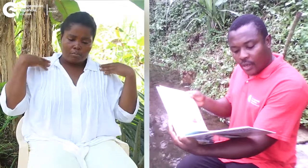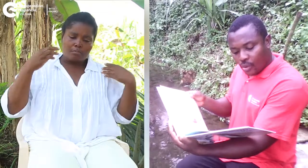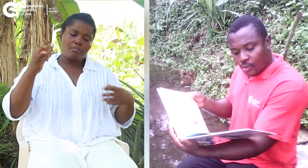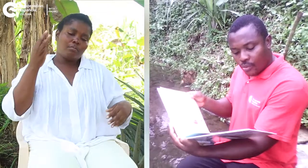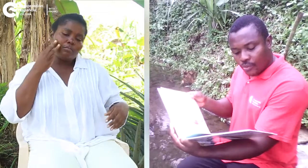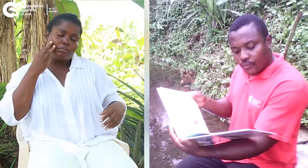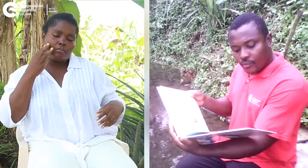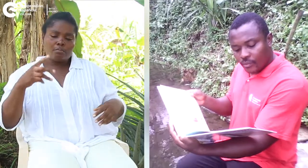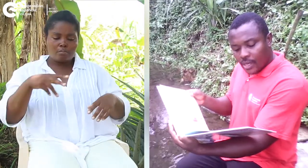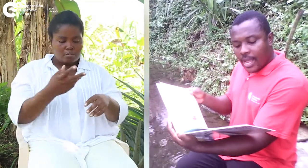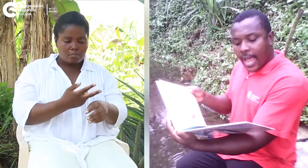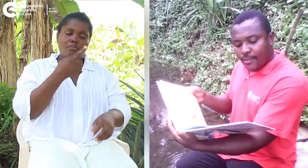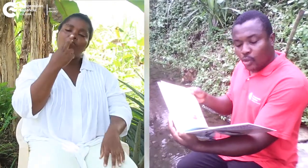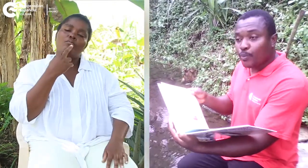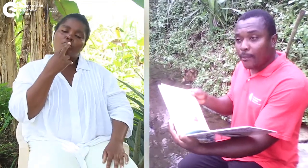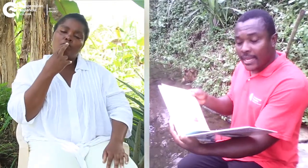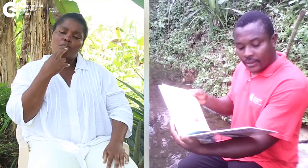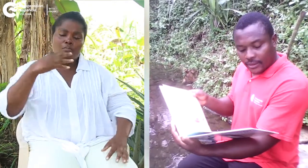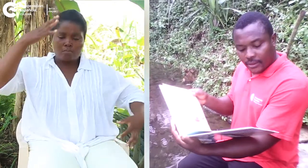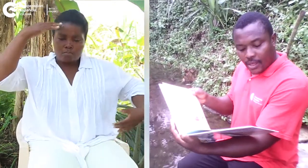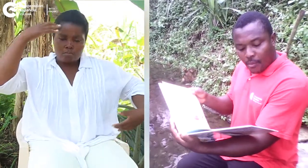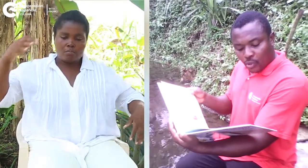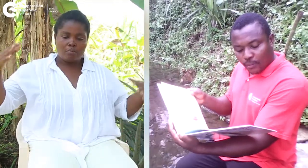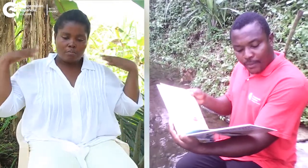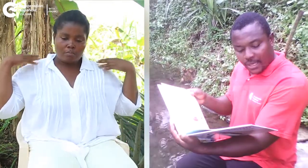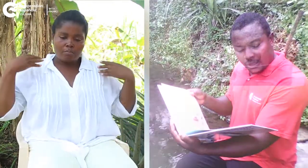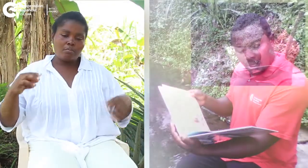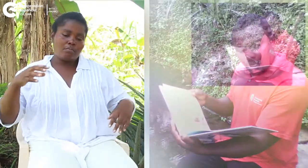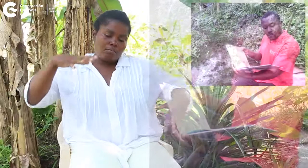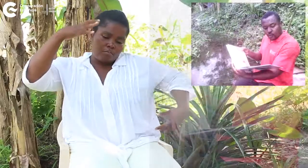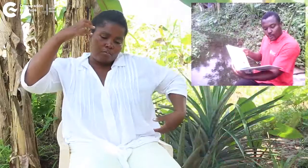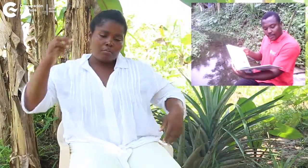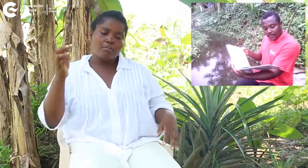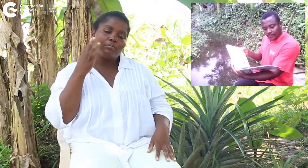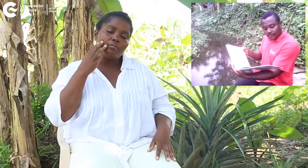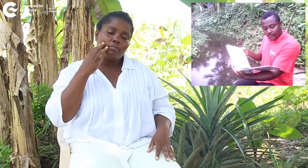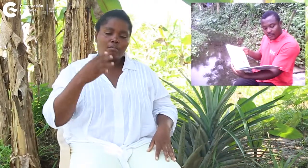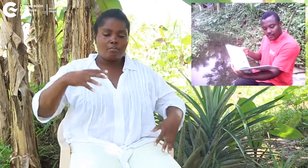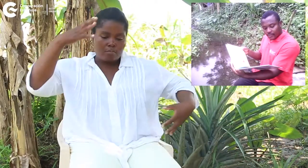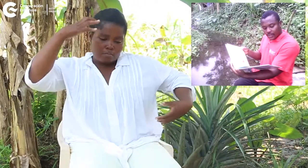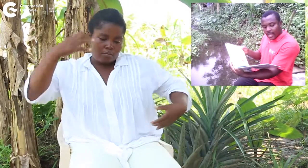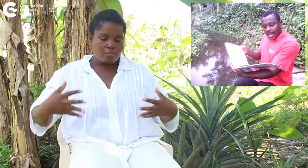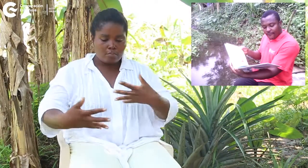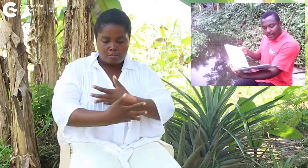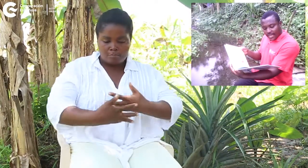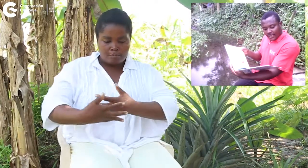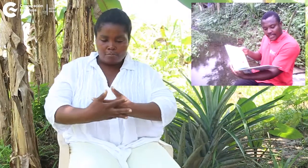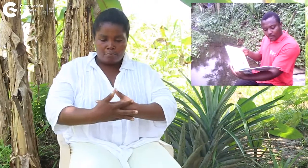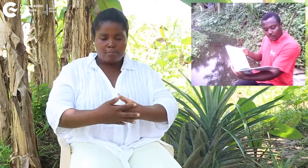rojo. Hay monos papás, monos mamás y monos bebé. Hay familias de sapos,